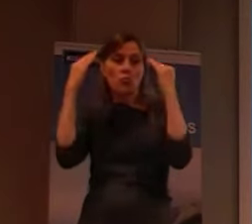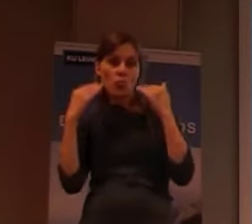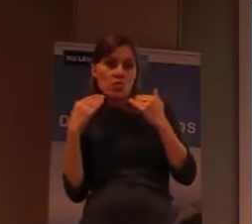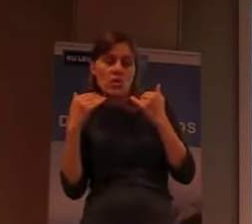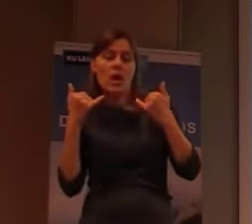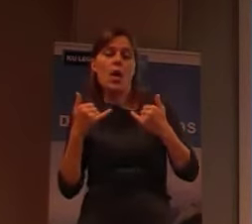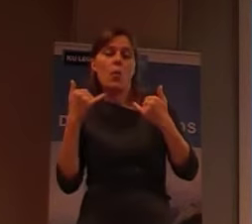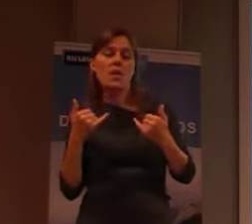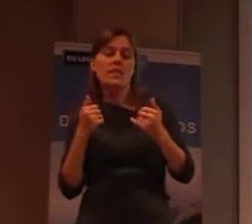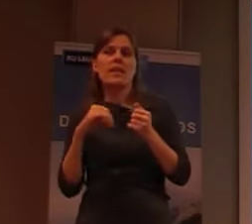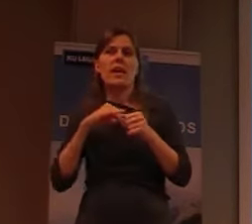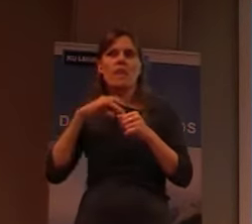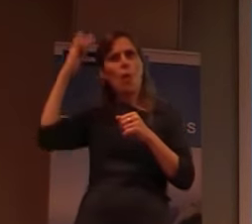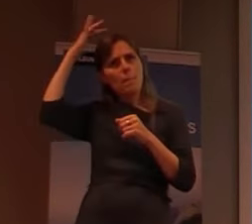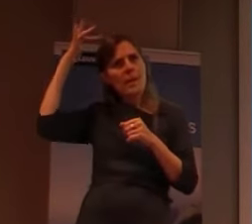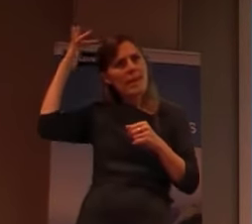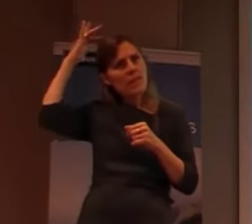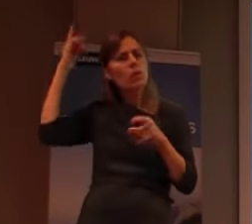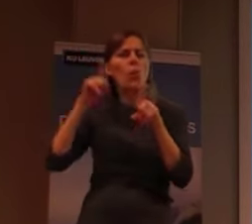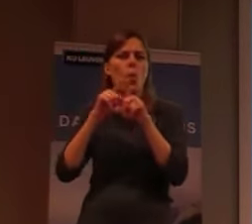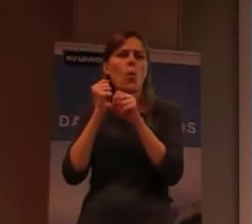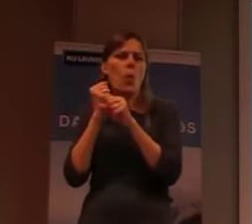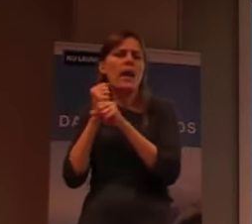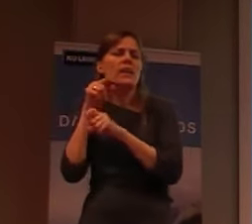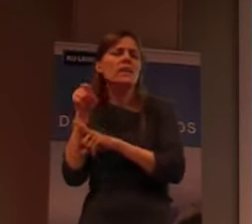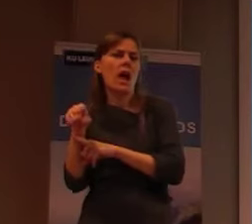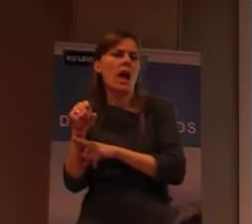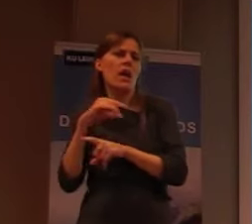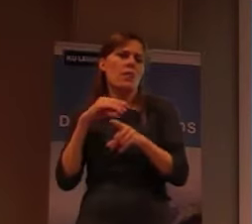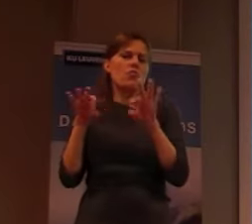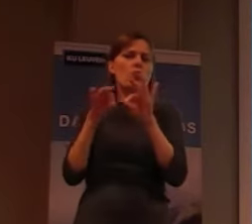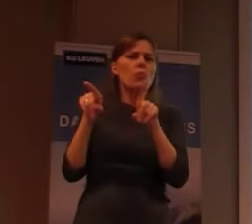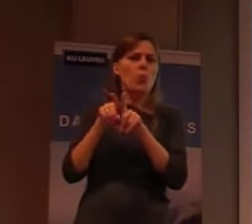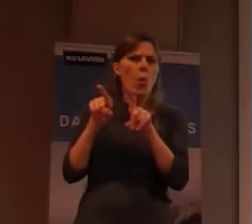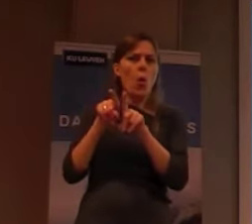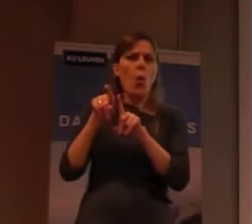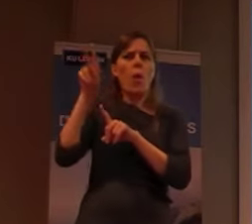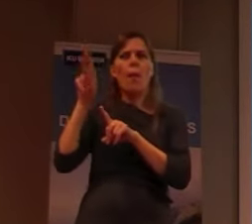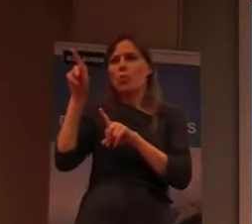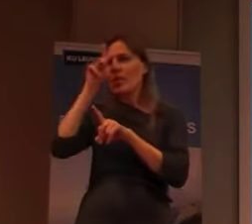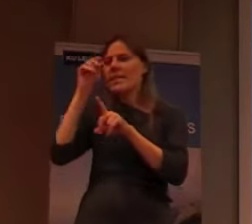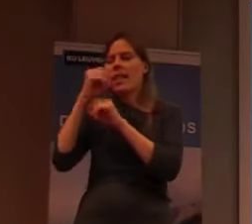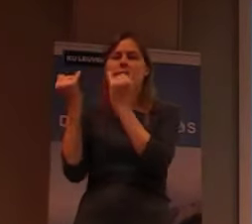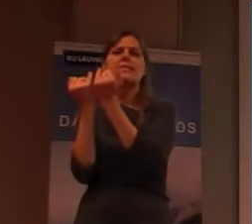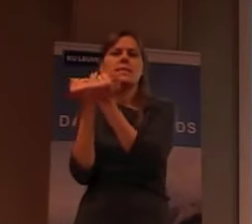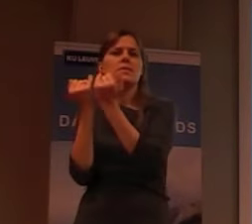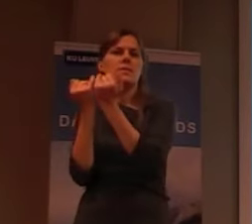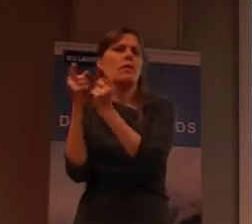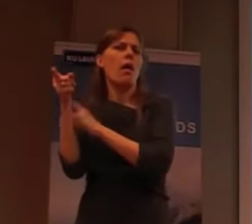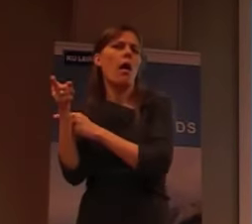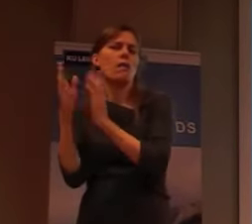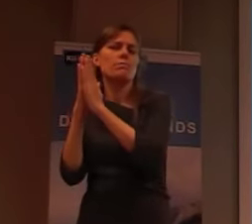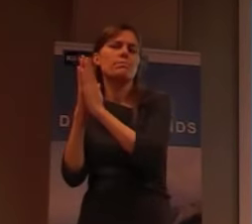een priester, daar werkt, en af en toe, er zijn ook nog protestantse diensten, die daar doorgaan.